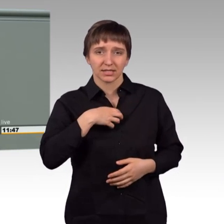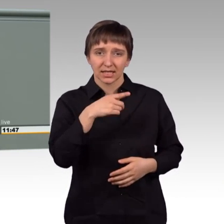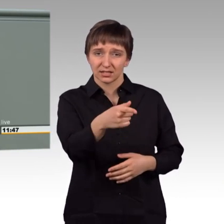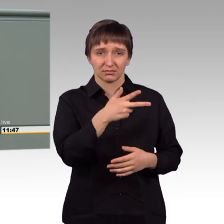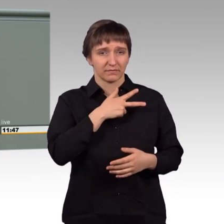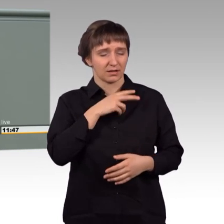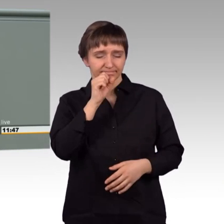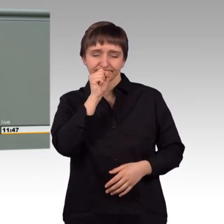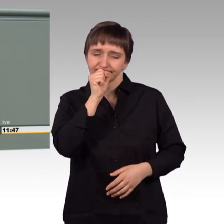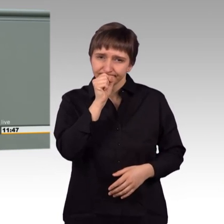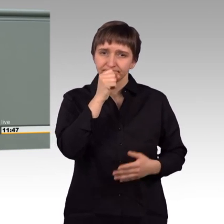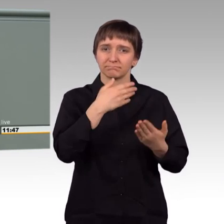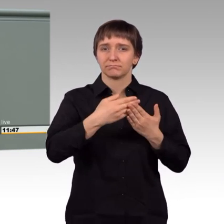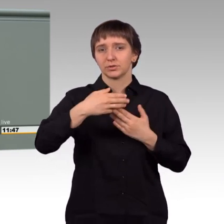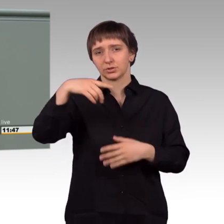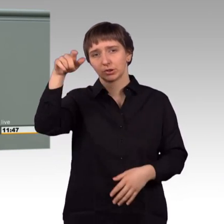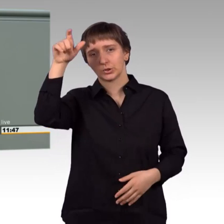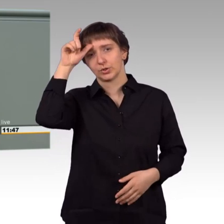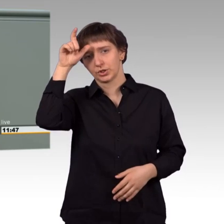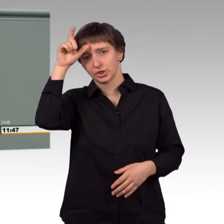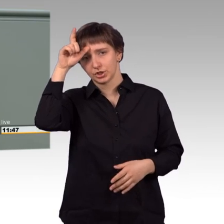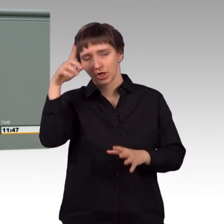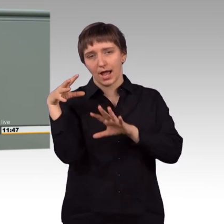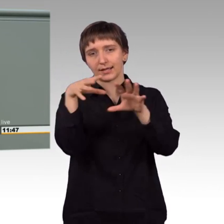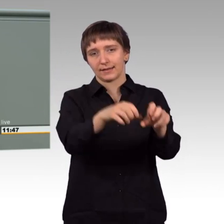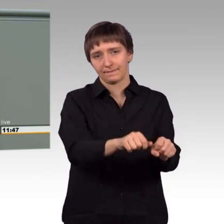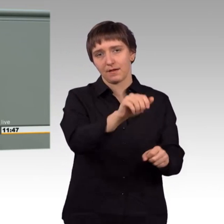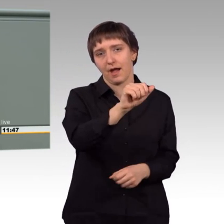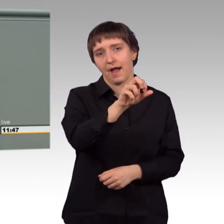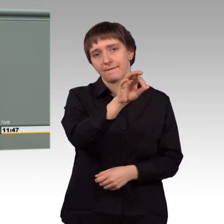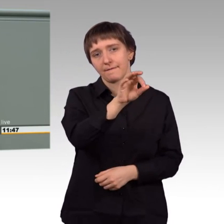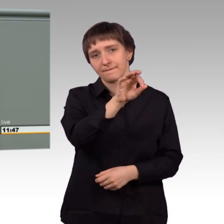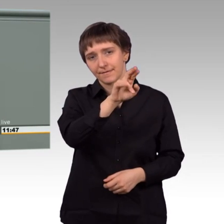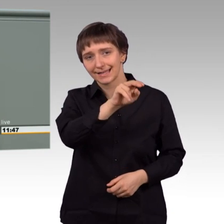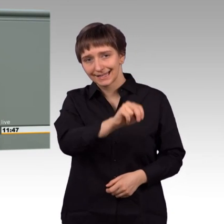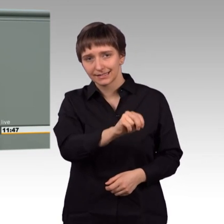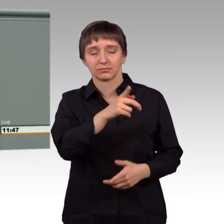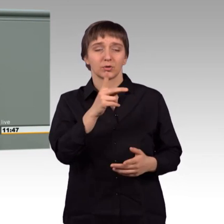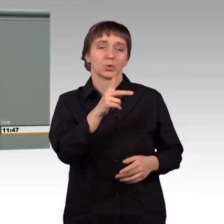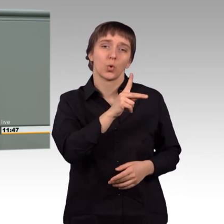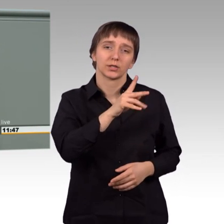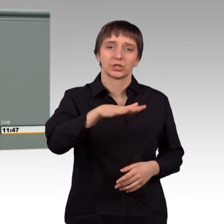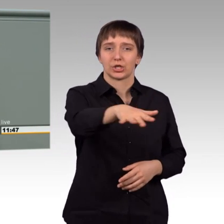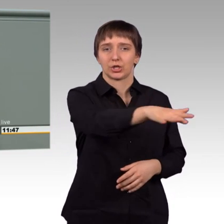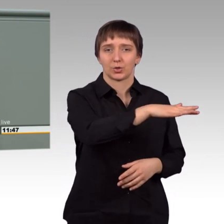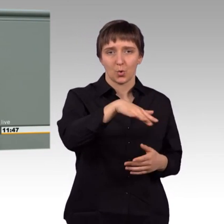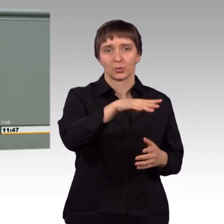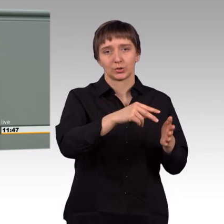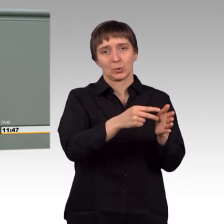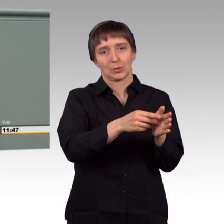türkische Offensive, den Angriffskrieg auf Afrin, auf die kurdische Region im Norden Syriens. Das muss ich